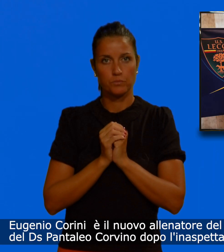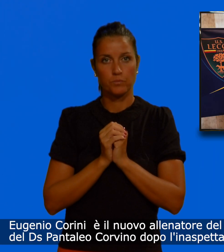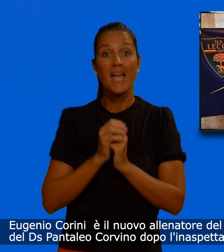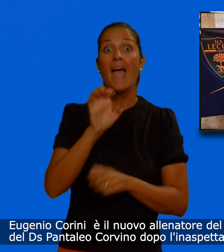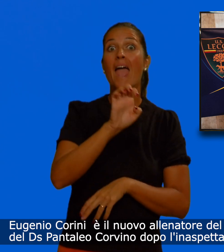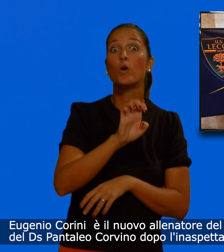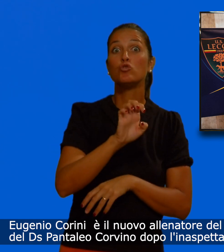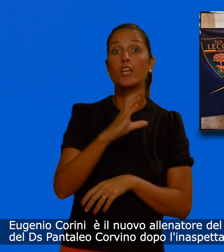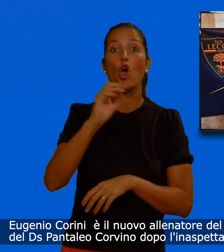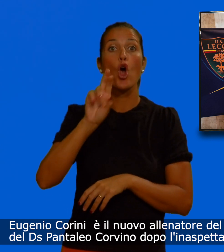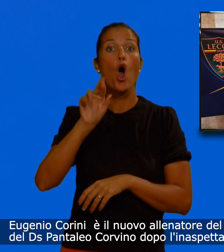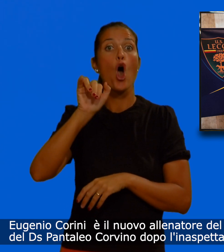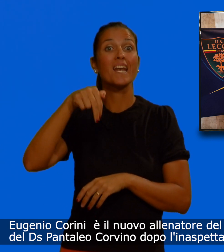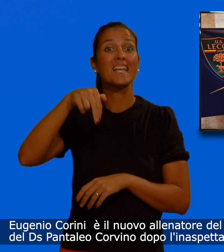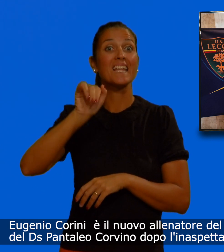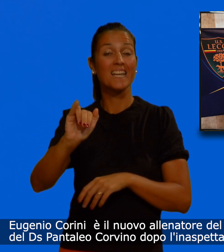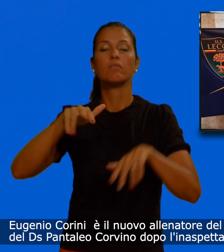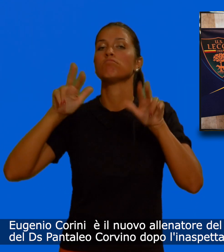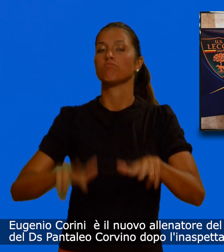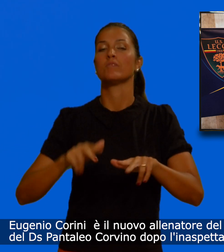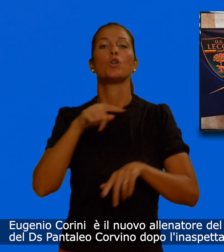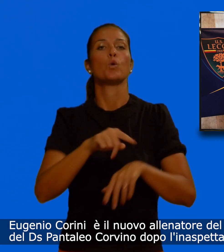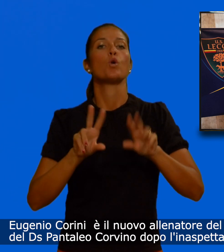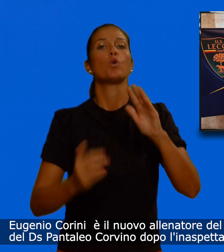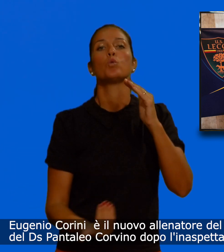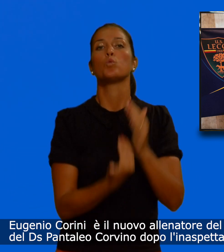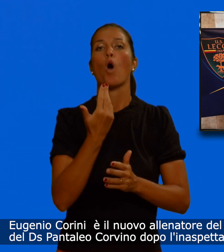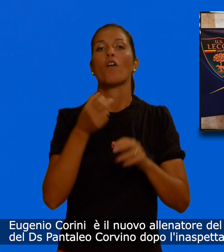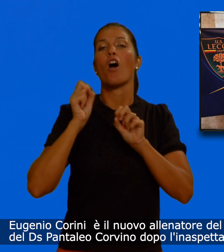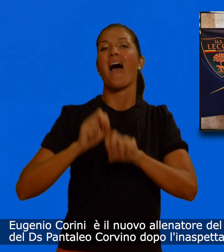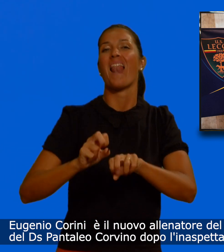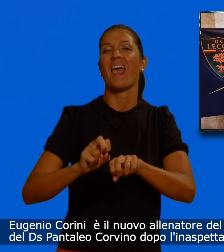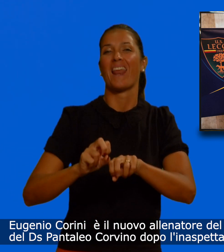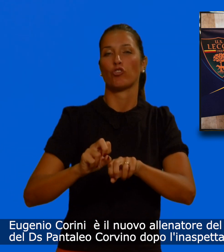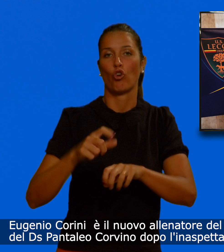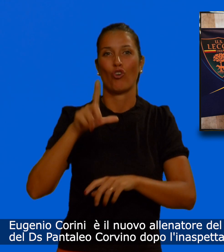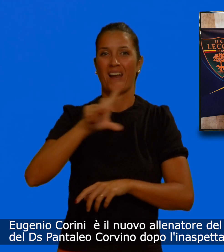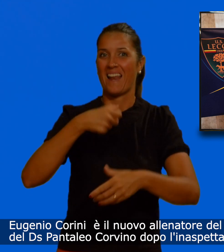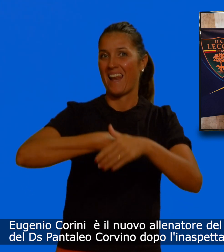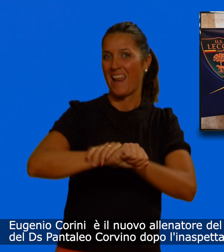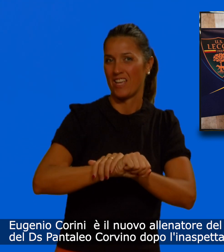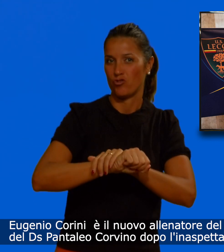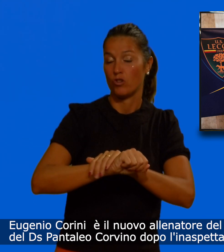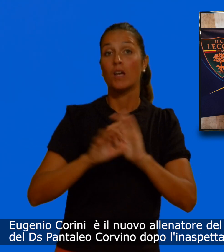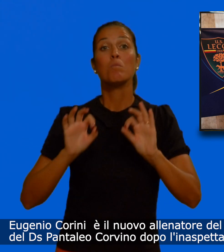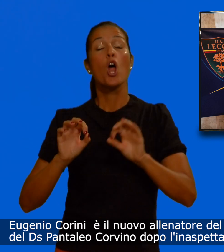Eugenio Corini è il nuovo allenatore del Lecce. È lui la scelta del DS Pantaleo Corvino